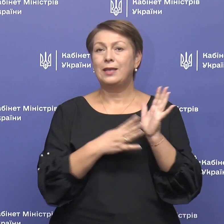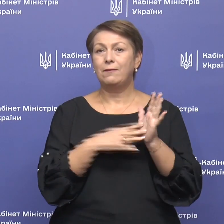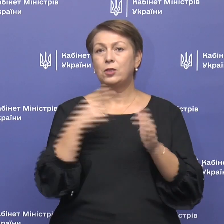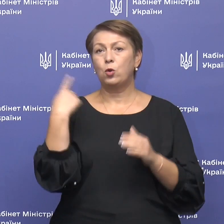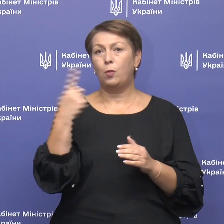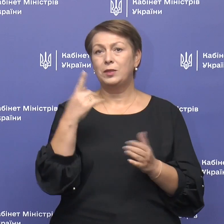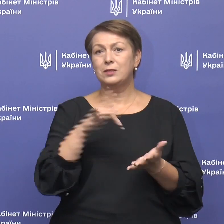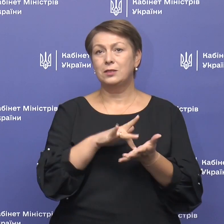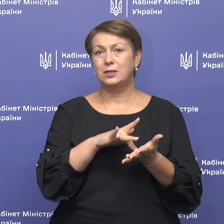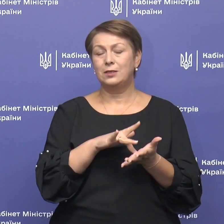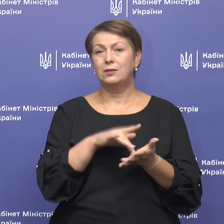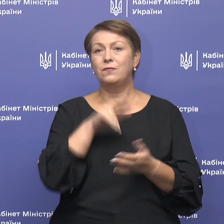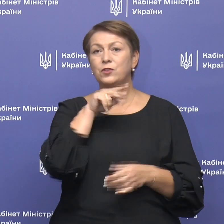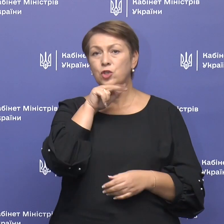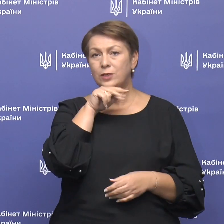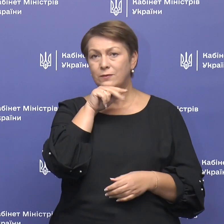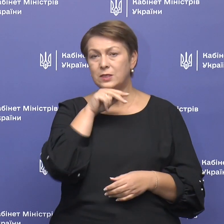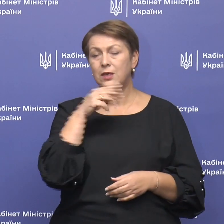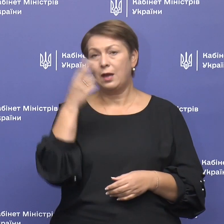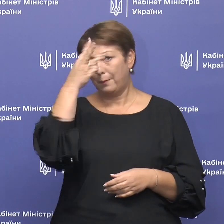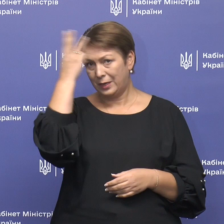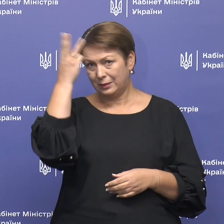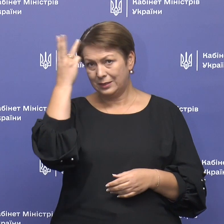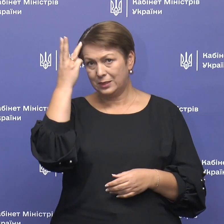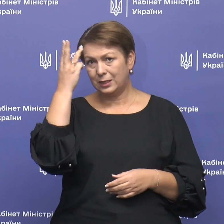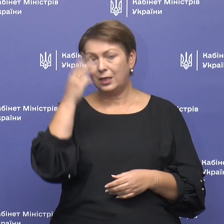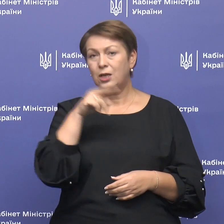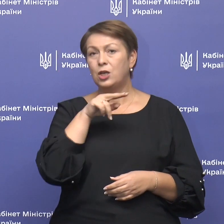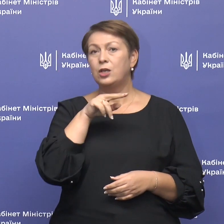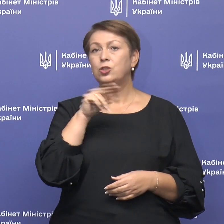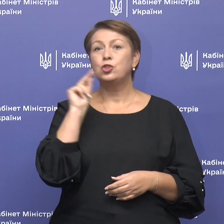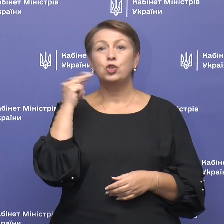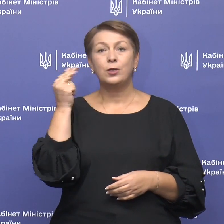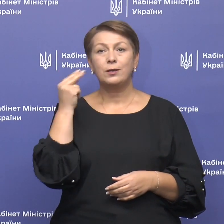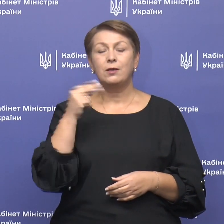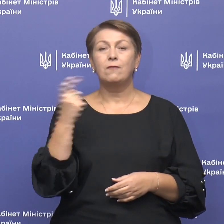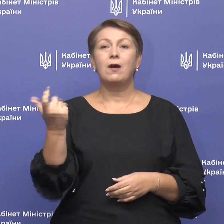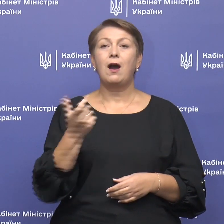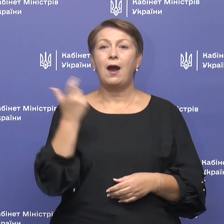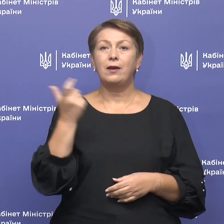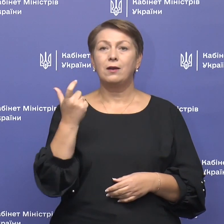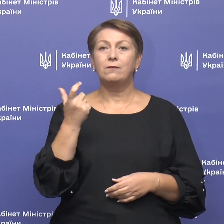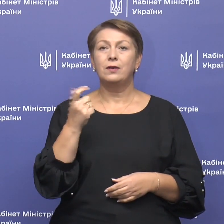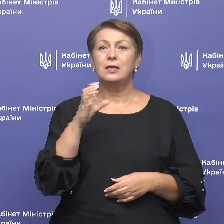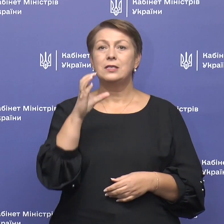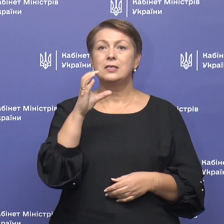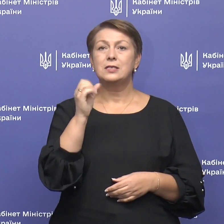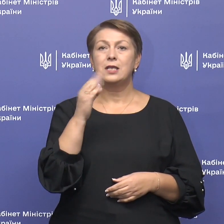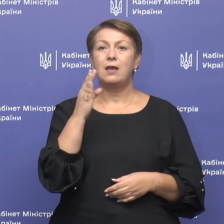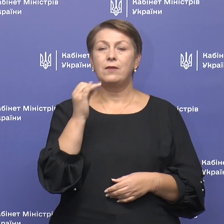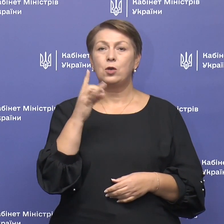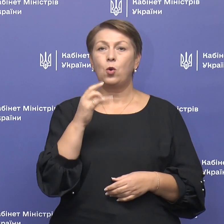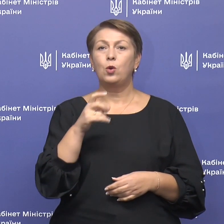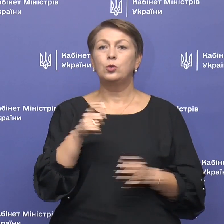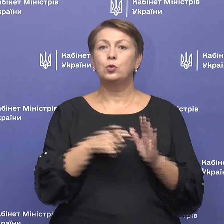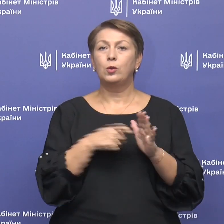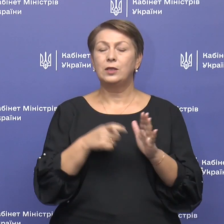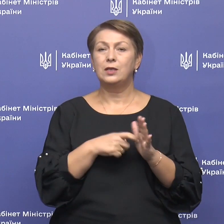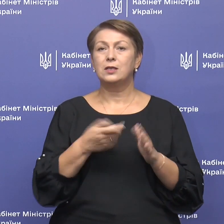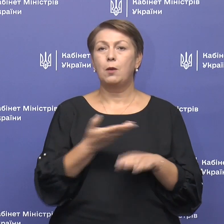центрів. Це Чернівці, Хмельницький, Чернігів, Харків, Сєвєродонецьк, Полтава,